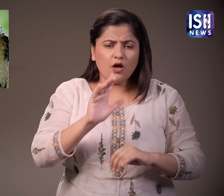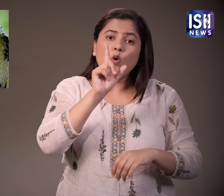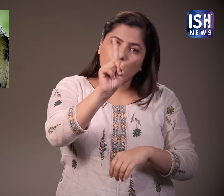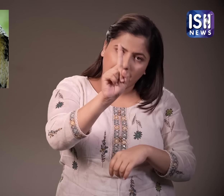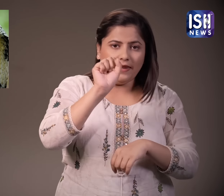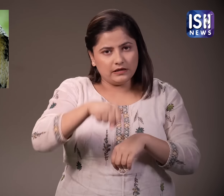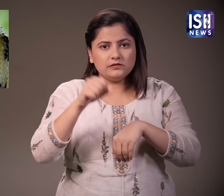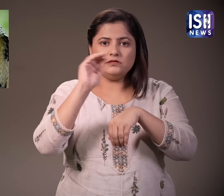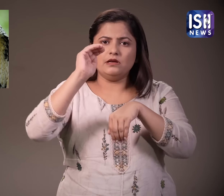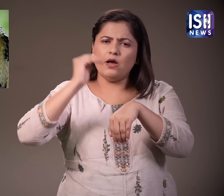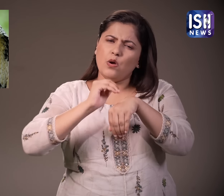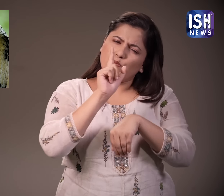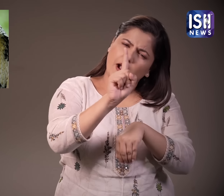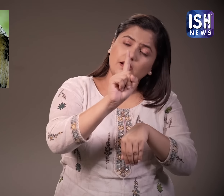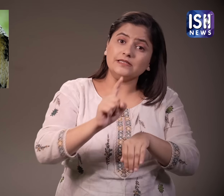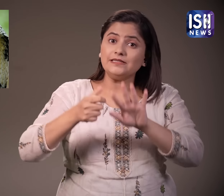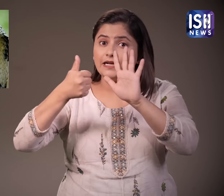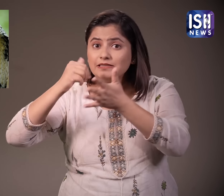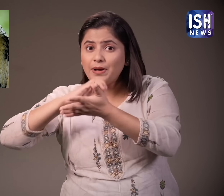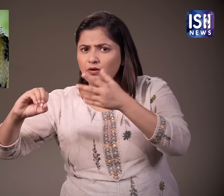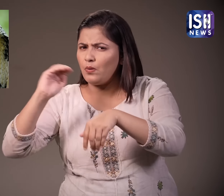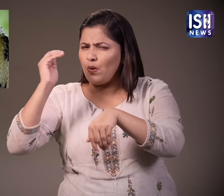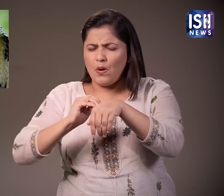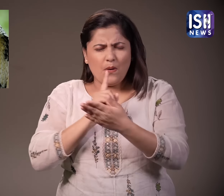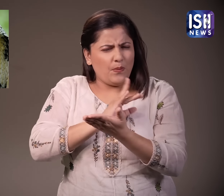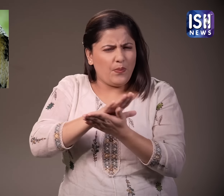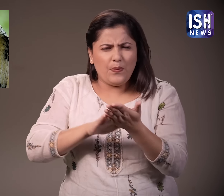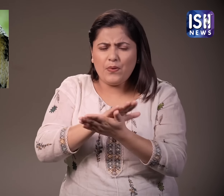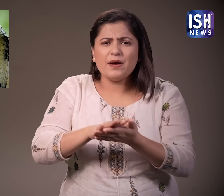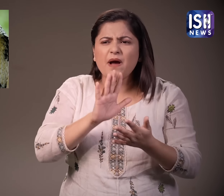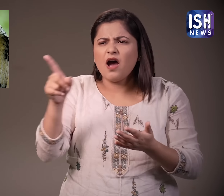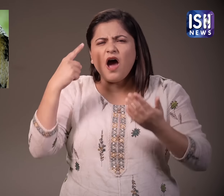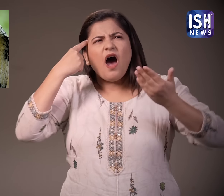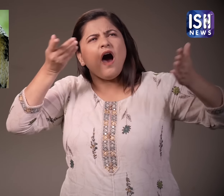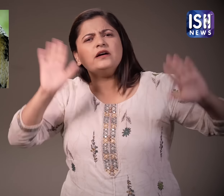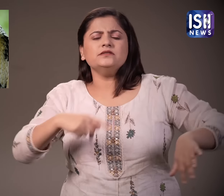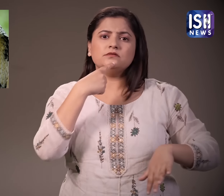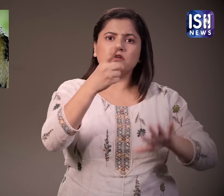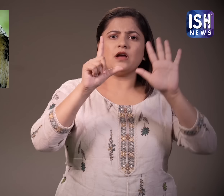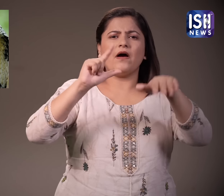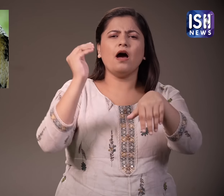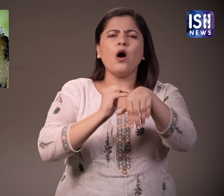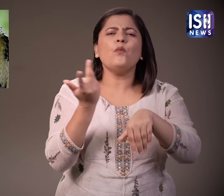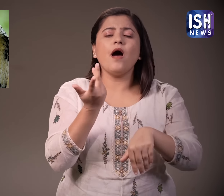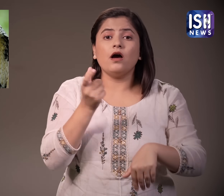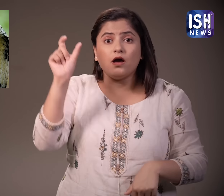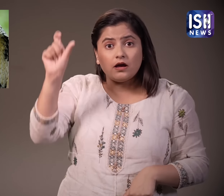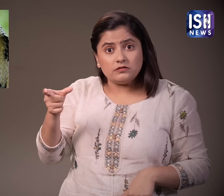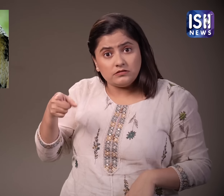उन्होंने पाया कि युवक को केवल एक बार सापने काटा था. शक्स साप के डर की कारण साथ बार